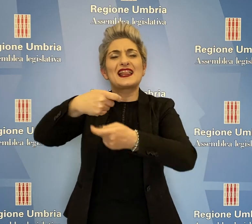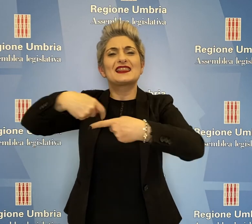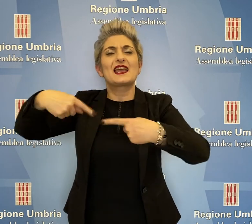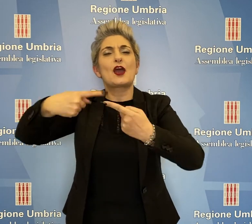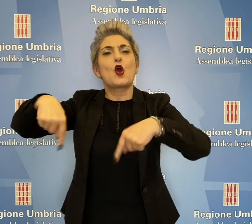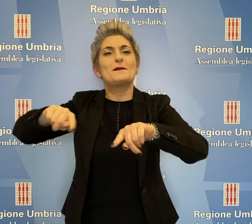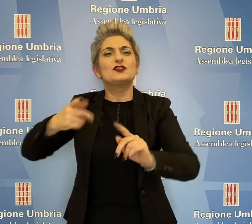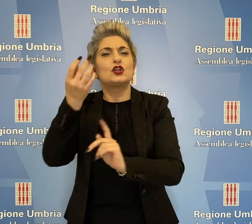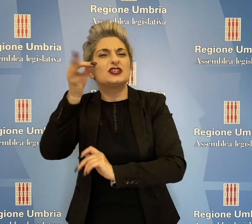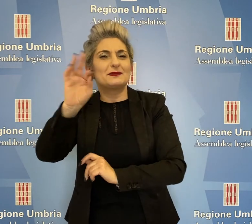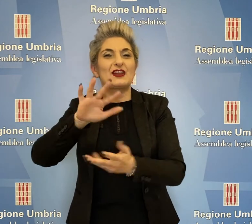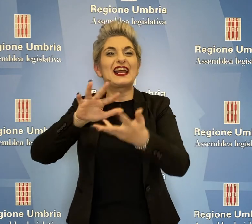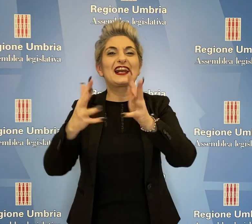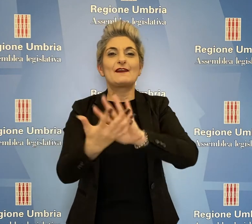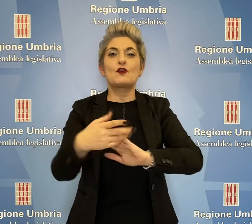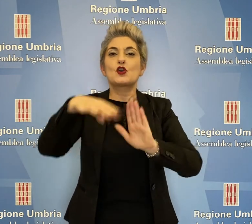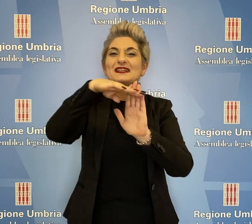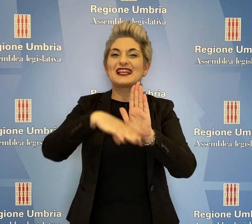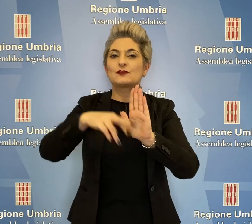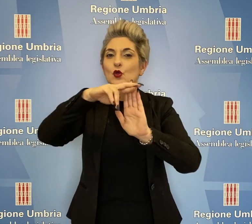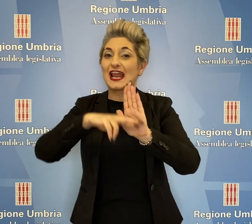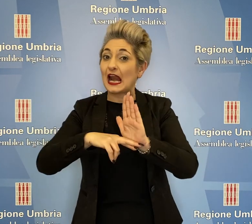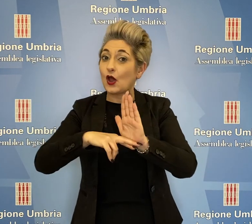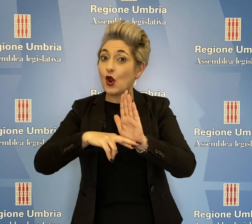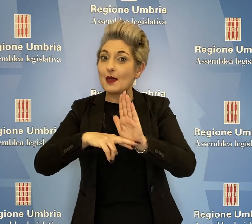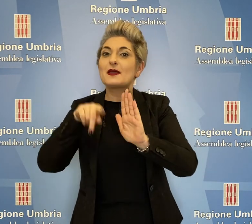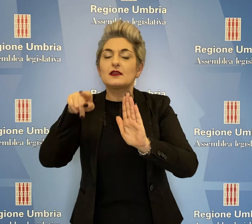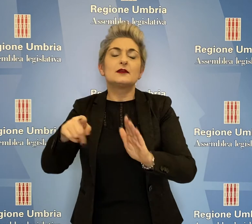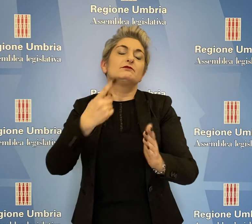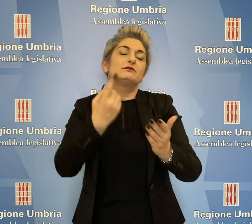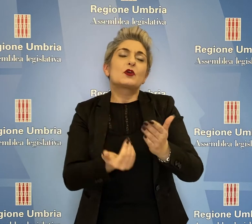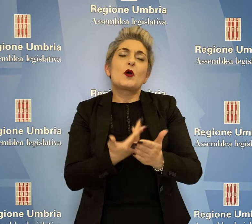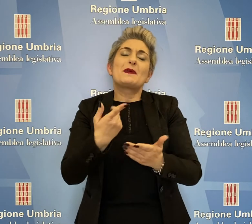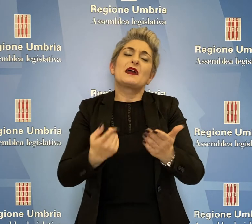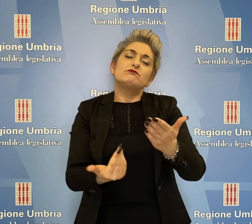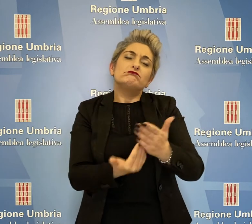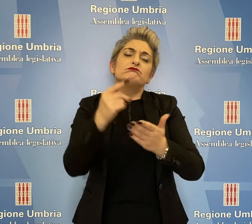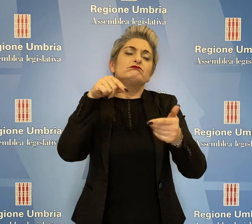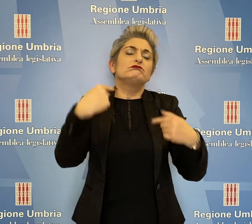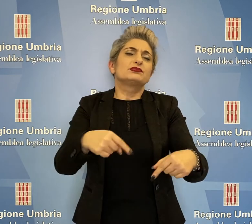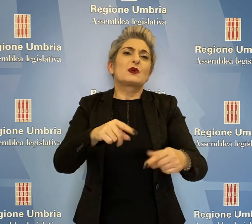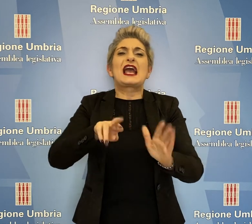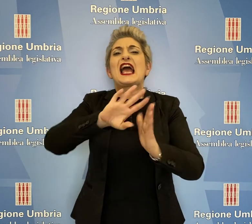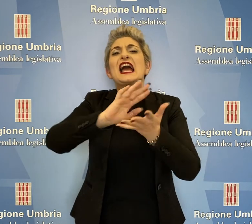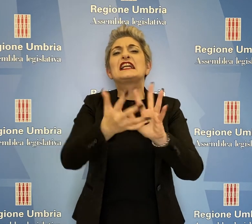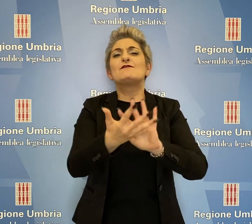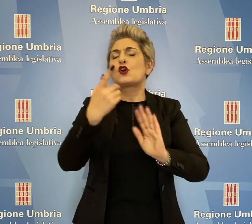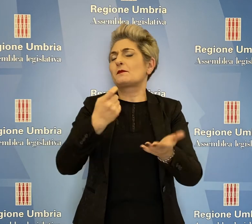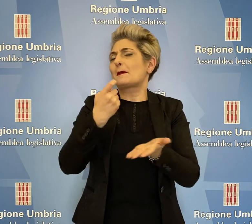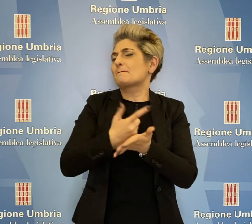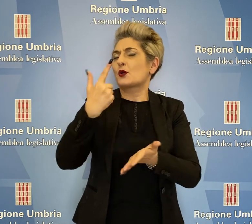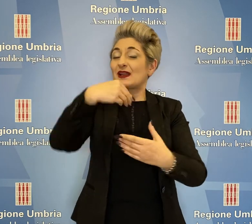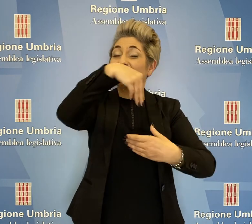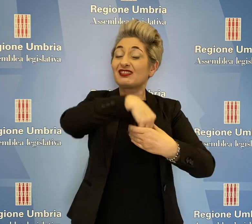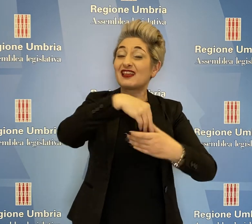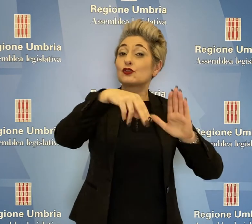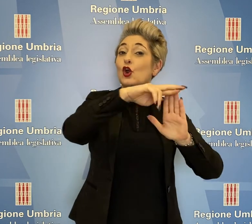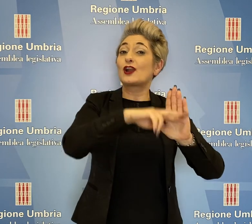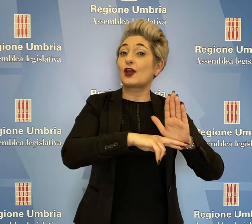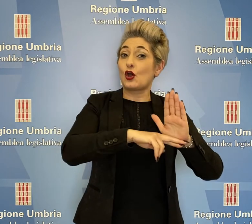Speciale per le Riforme Statutarie e Regolamentari, ha detto che si tratta di una riforma sostanziale del regolamento interno come mai